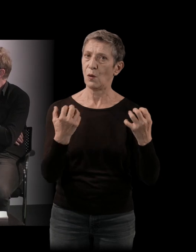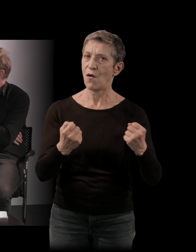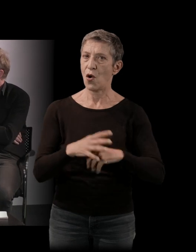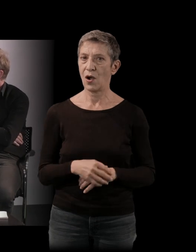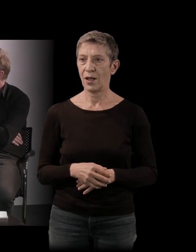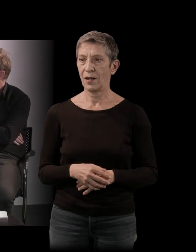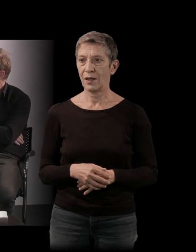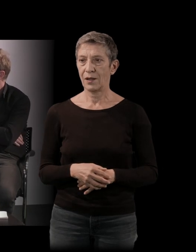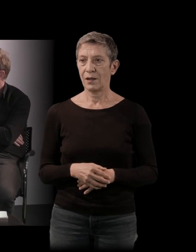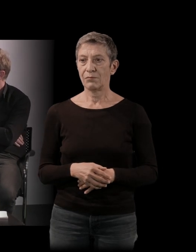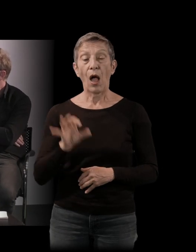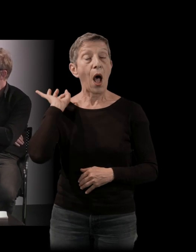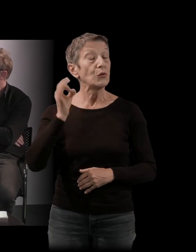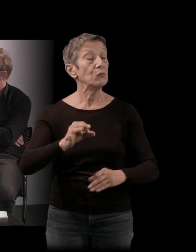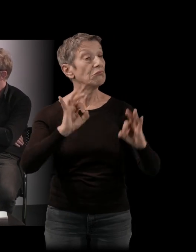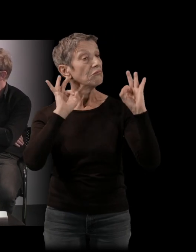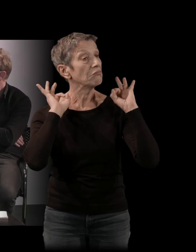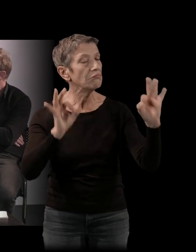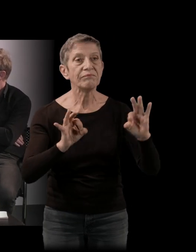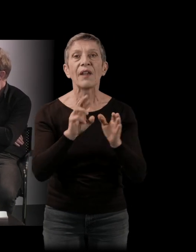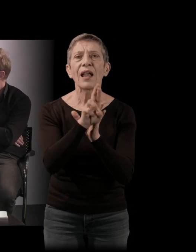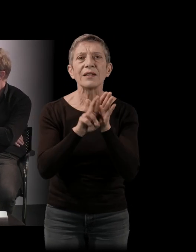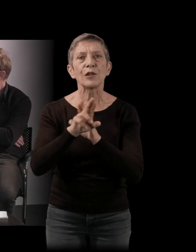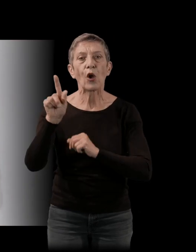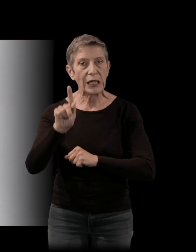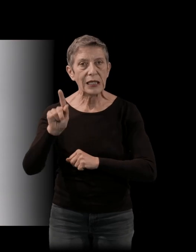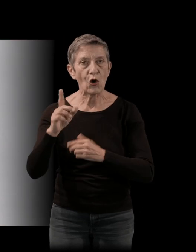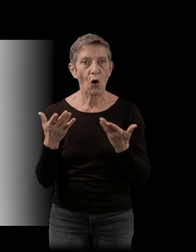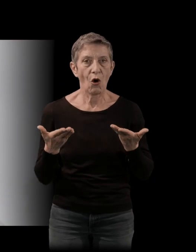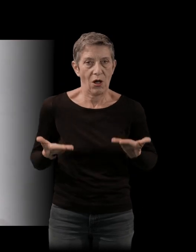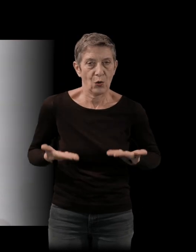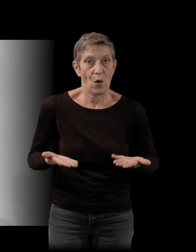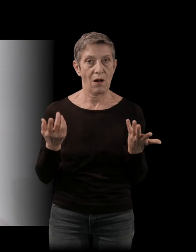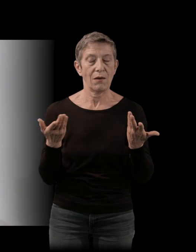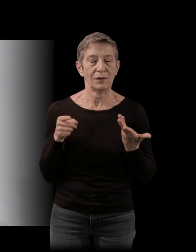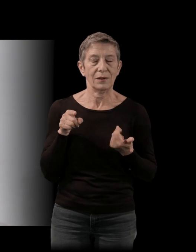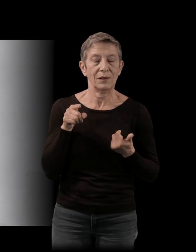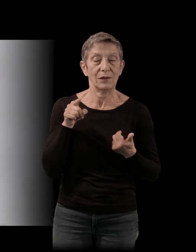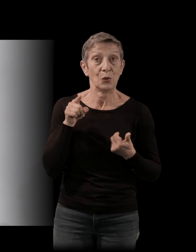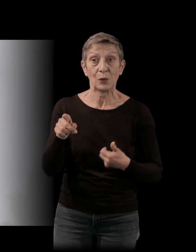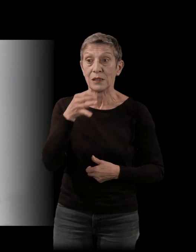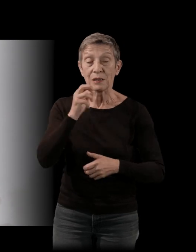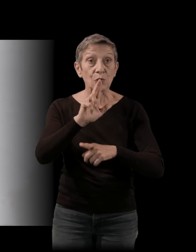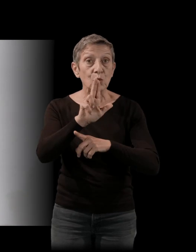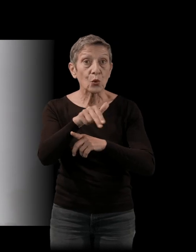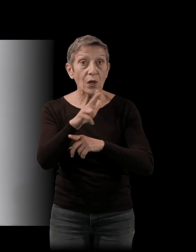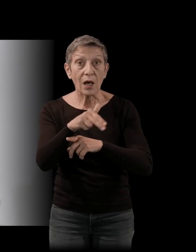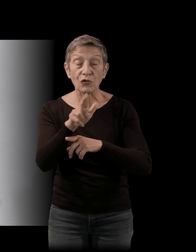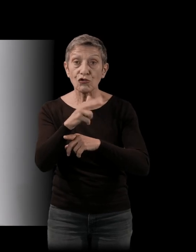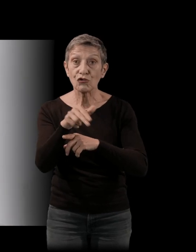Exactement.'est Robert Guédigian, le réalisateur d'aujourd'hui, qui dit peut-être qu'un tournage de film, c'est la dernière expérience